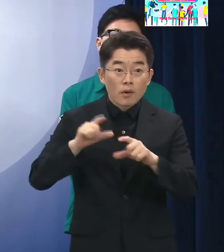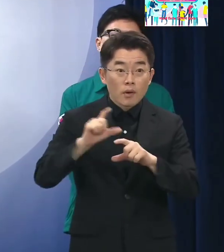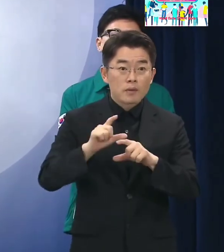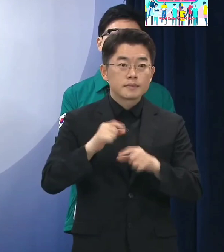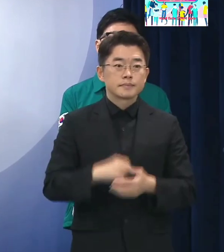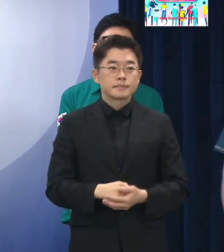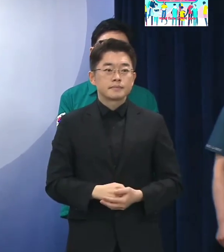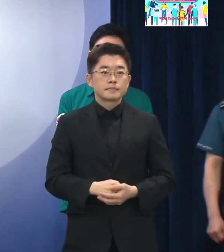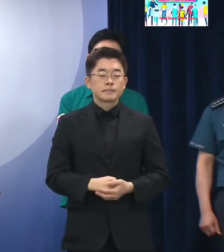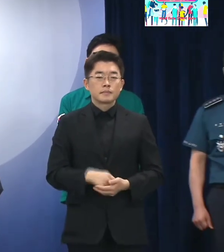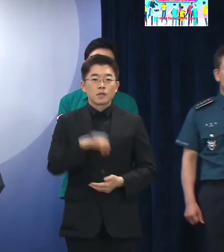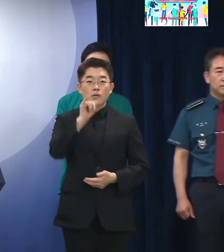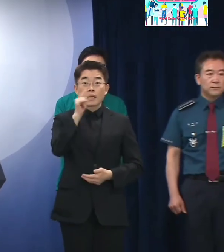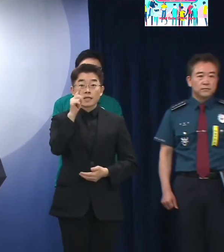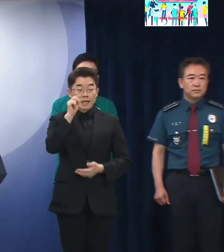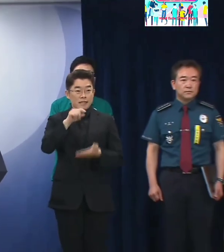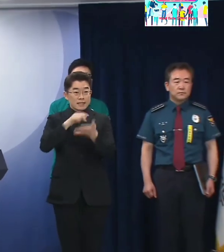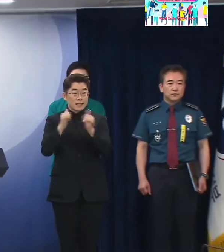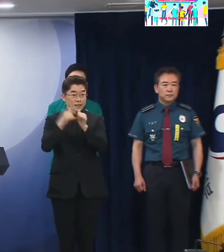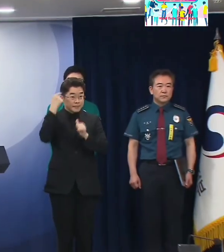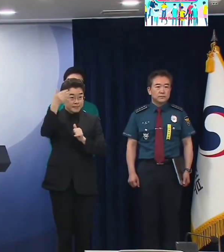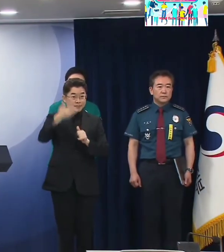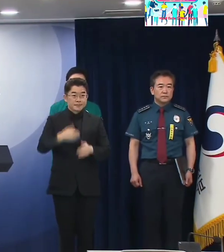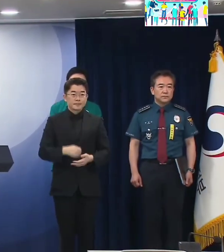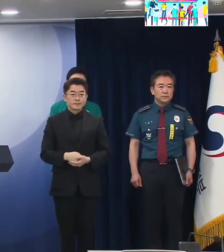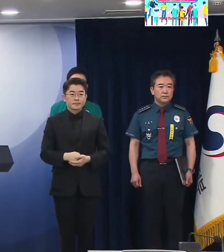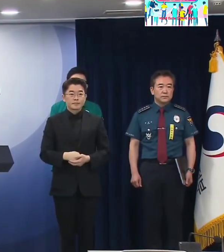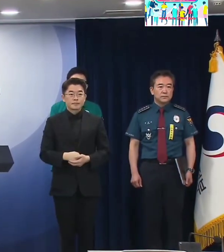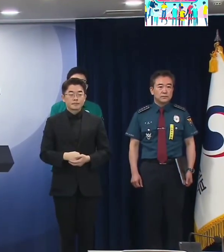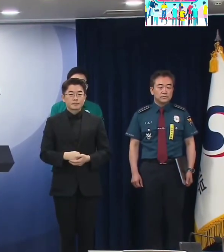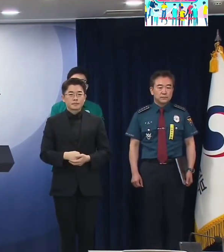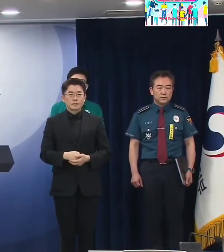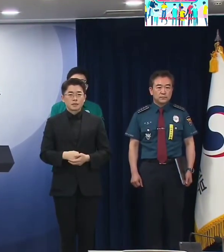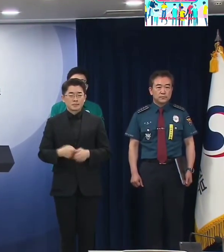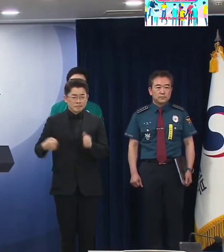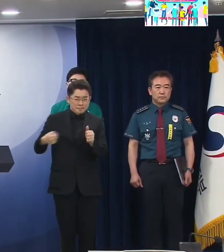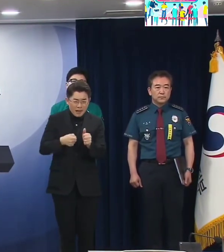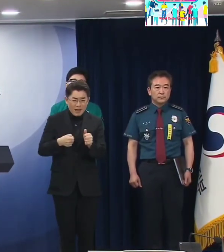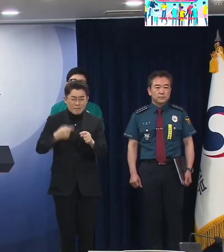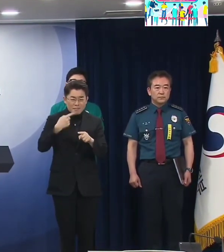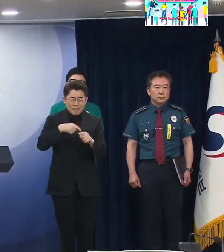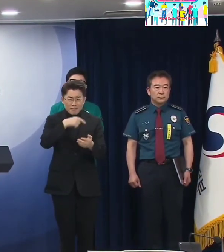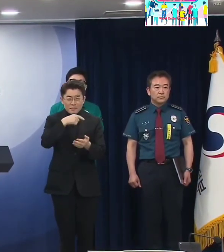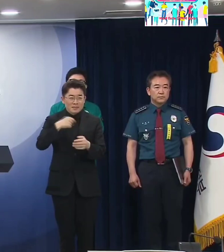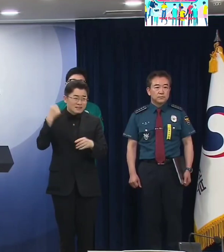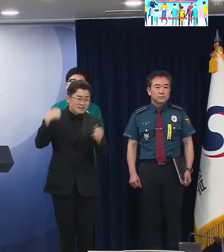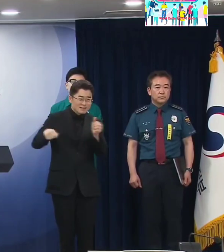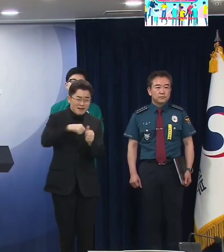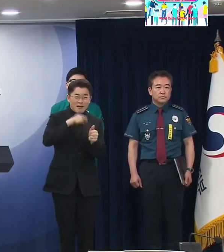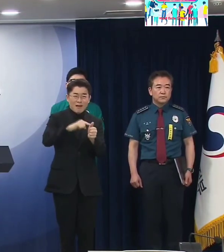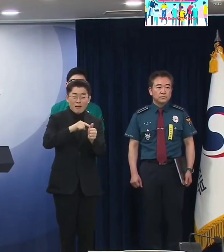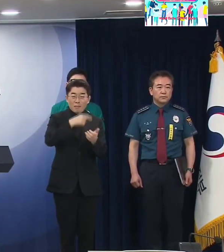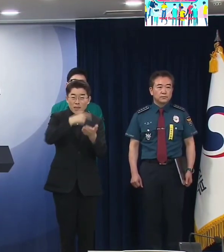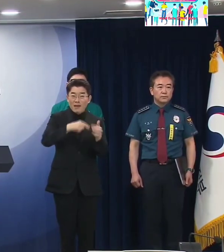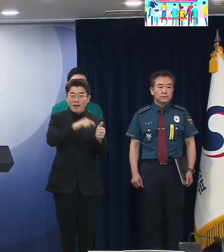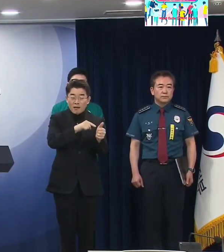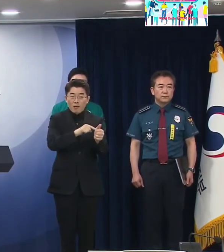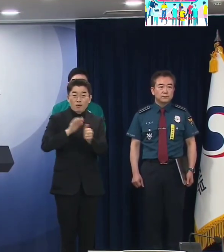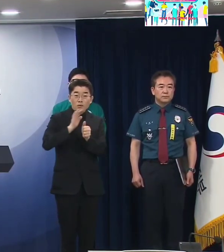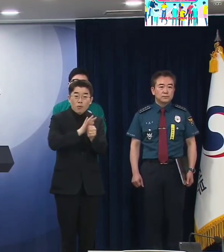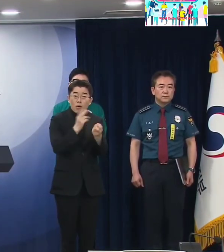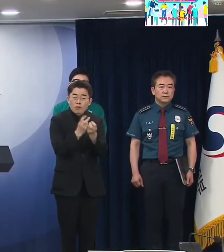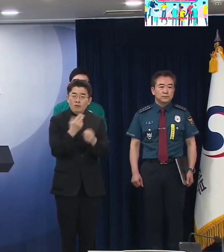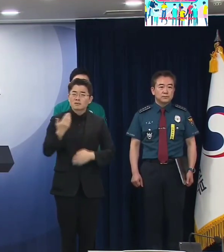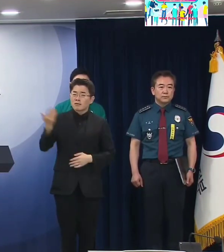추가로 하나만 더 드리겠습니다 범죄 피해자에 대한 지원에 관한 질문입니다 그동안 치료비나 간병비 여기에 대한 지원